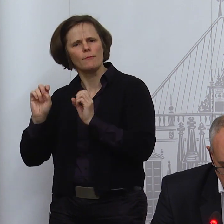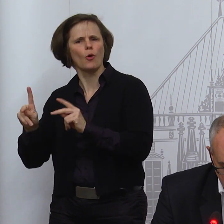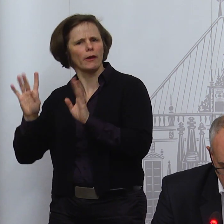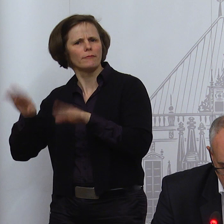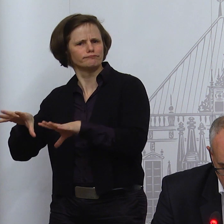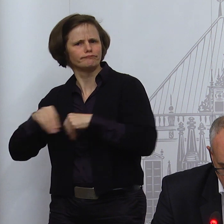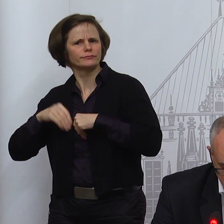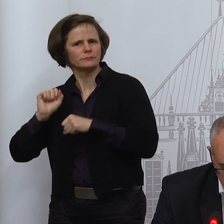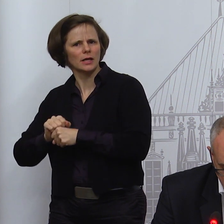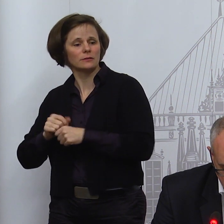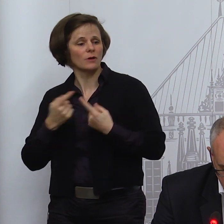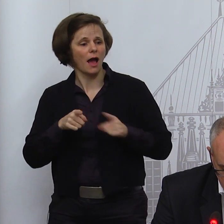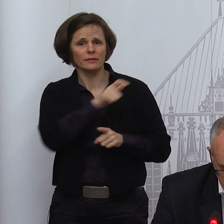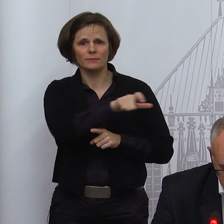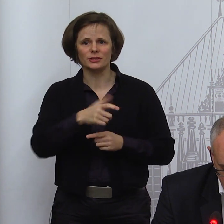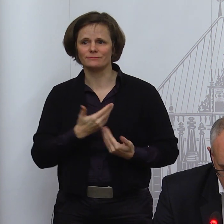Menschen der Fall ist.